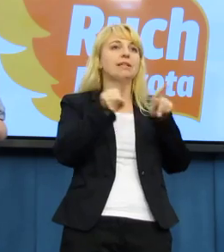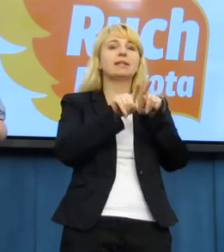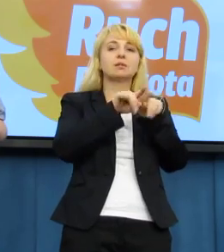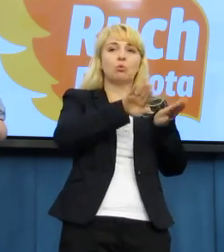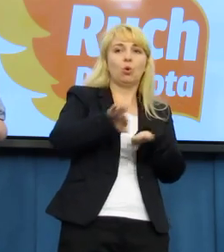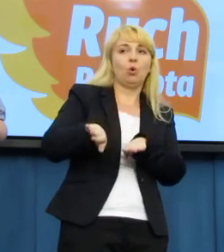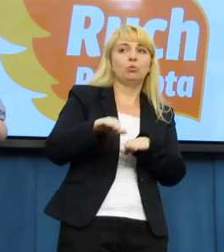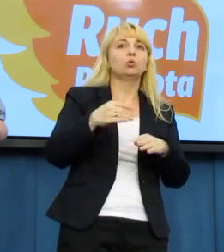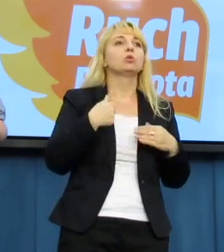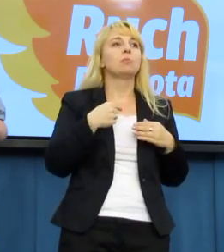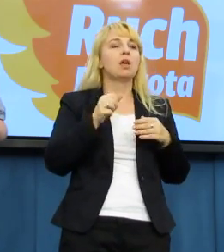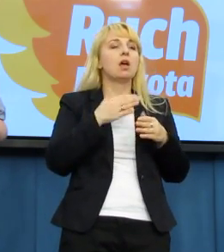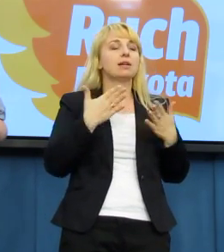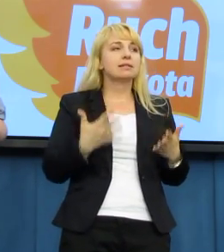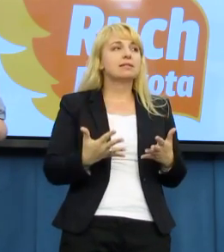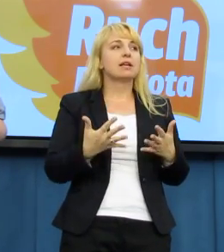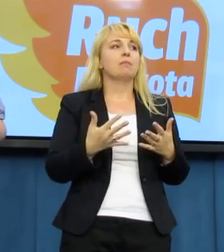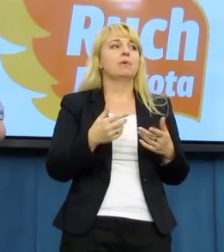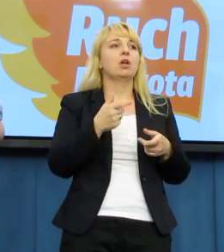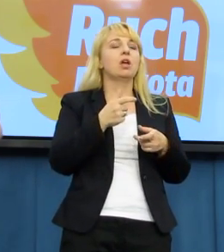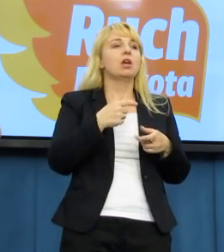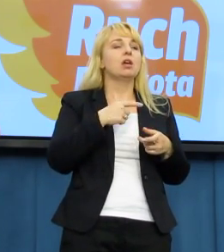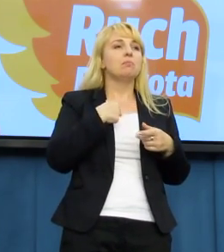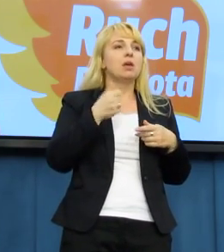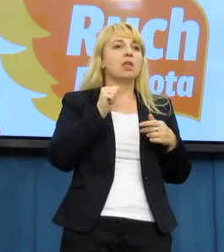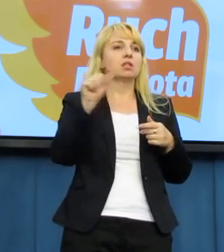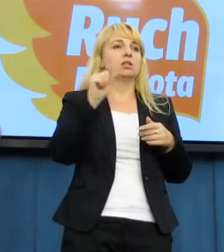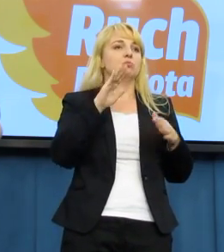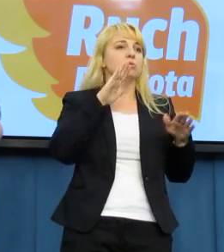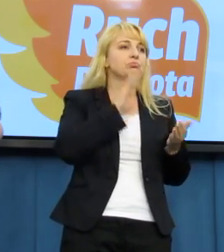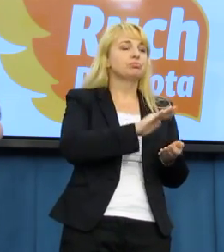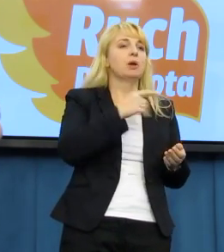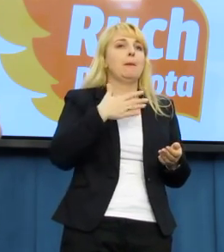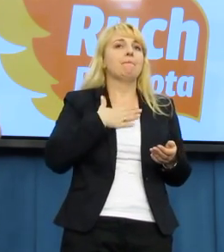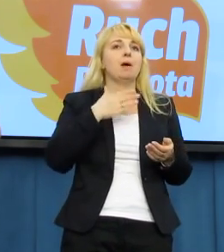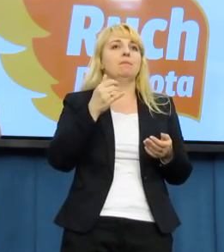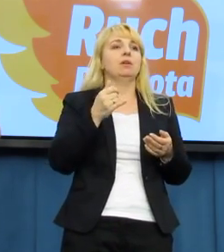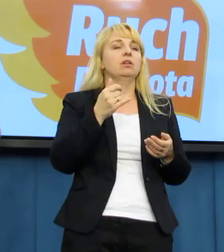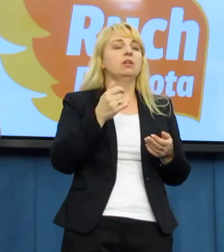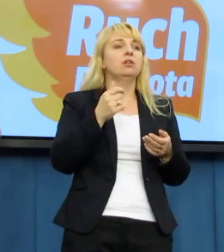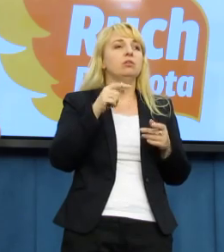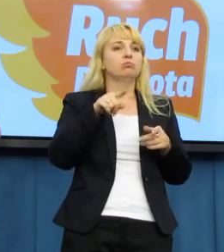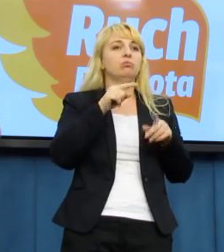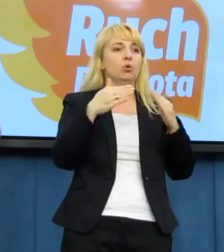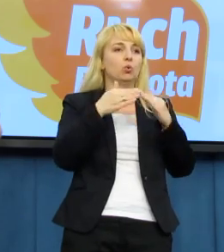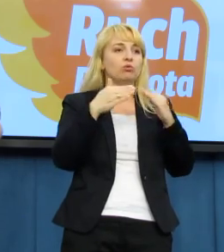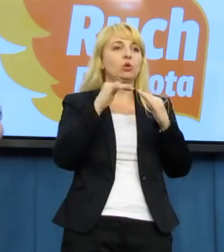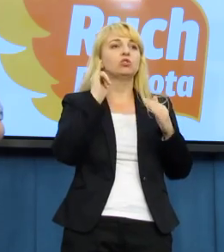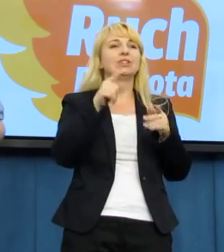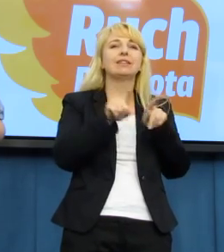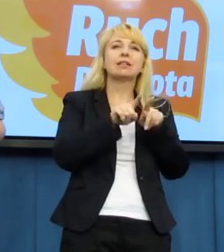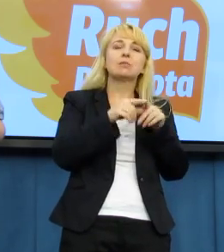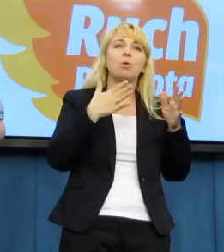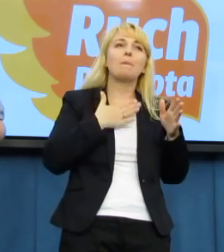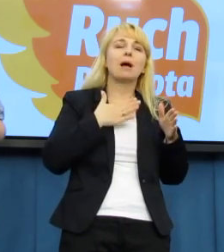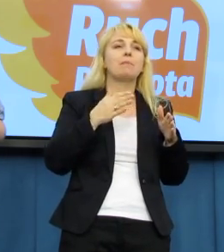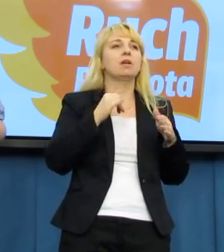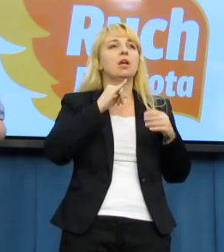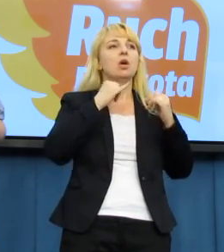popieramy samą ideę, koncepcję Parady Równości, to popieramy także wszystkie